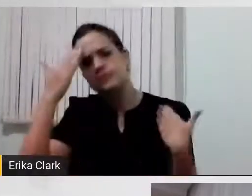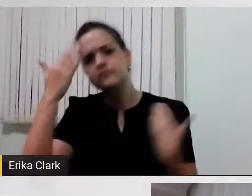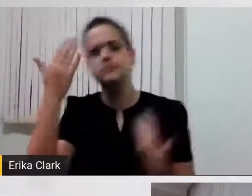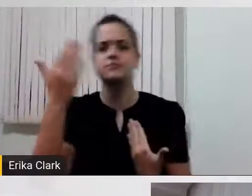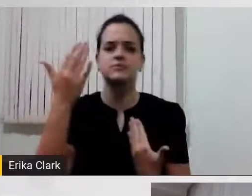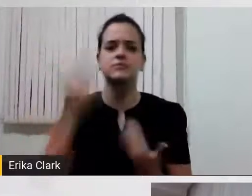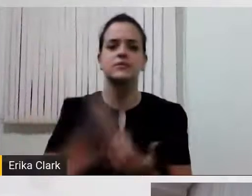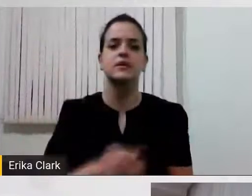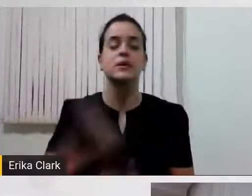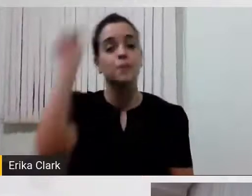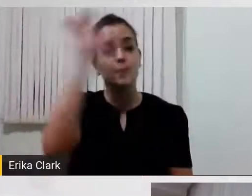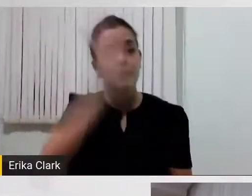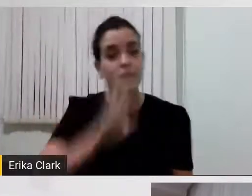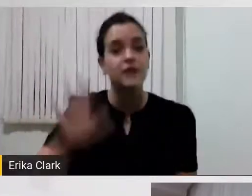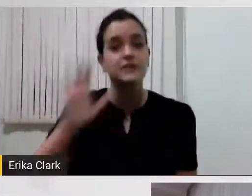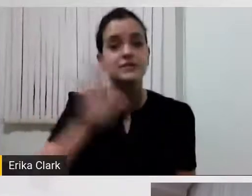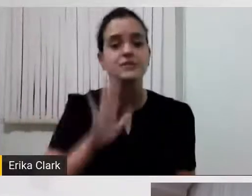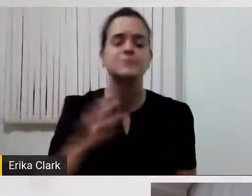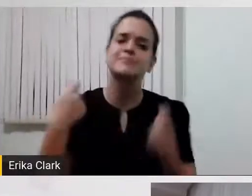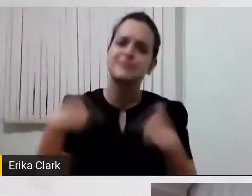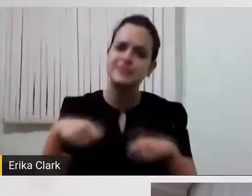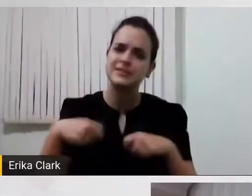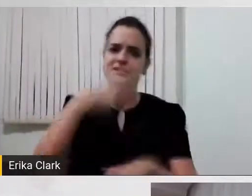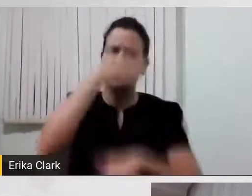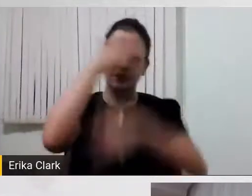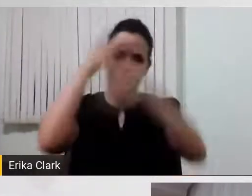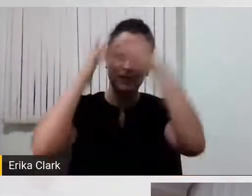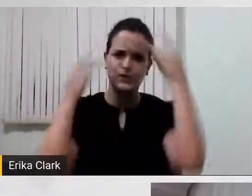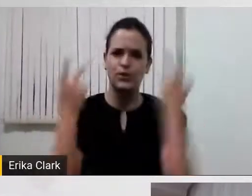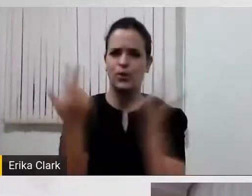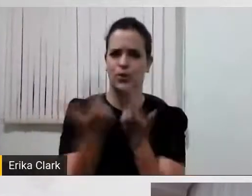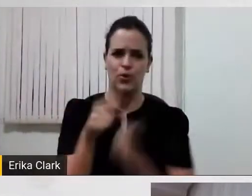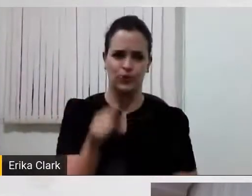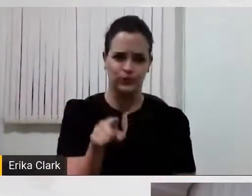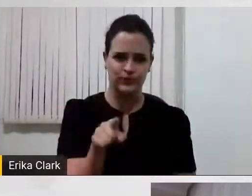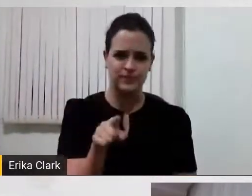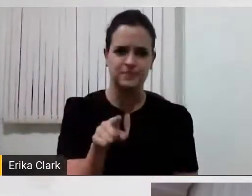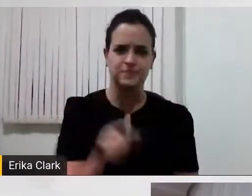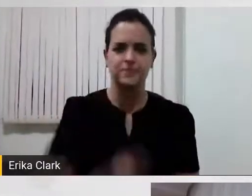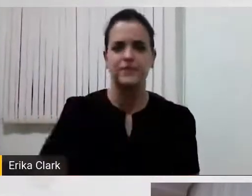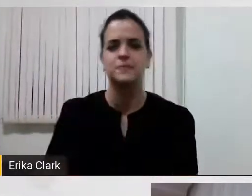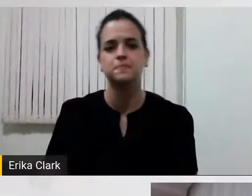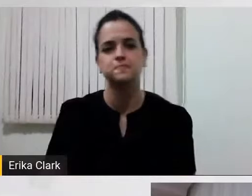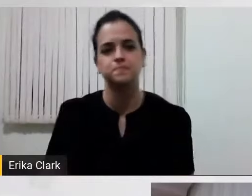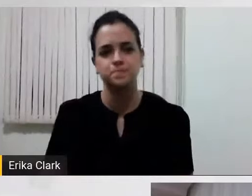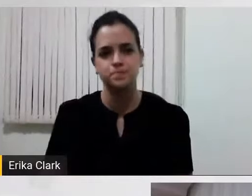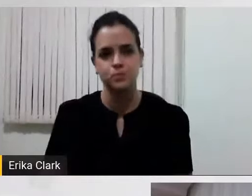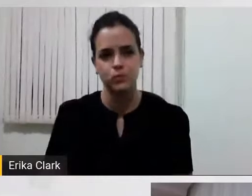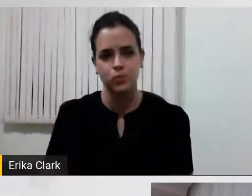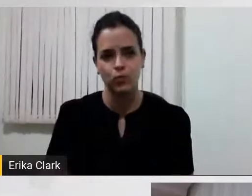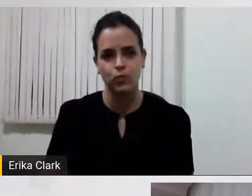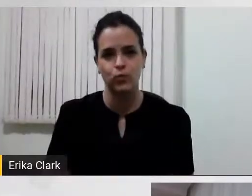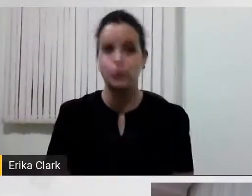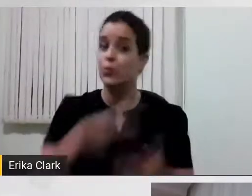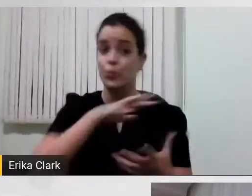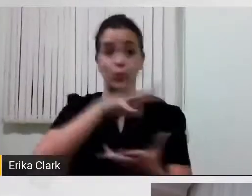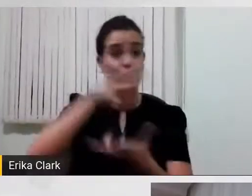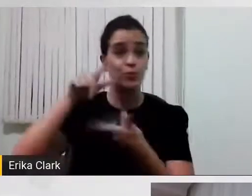Brasil precisa de pessoas como você. Aliás, até o mundo precisa de pessoas como você